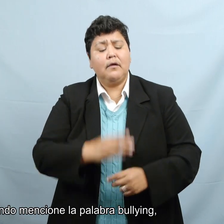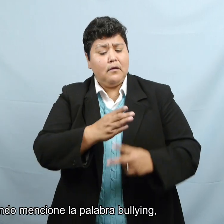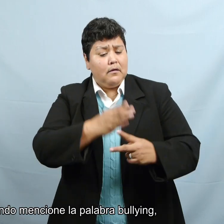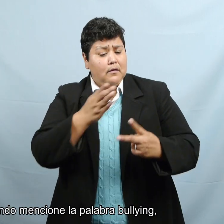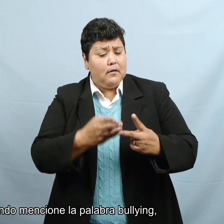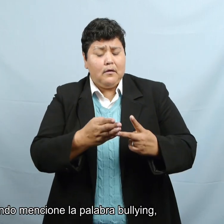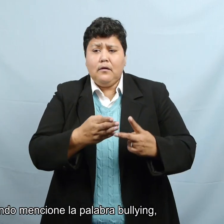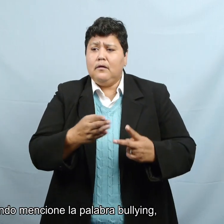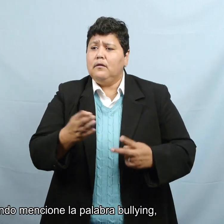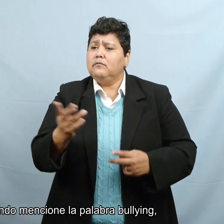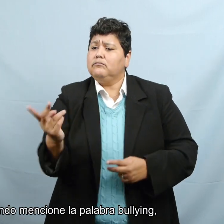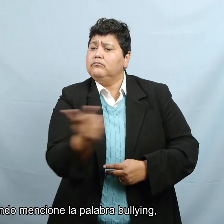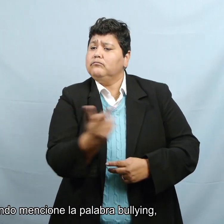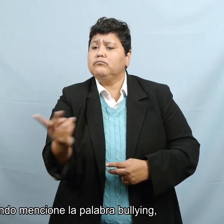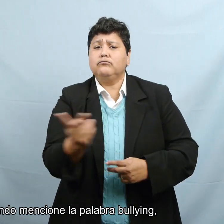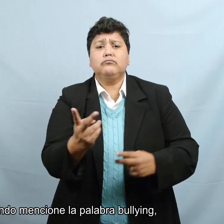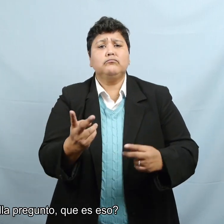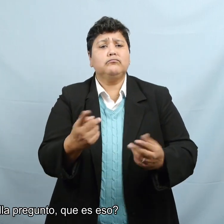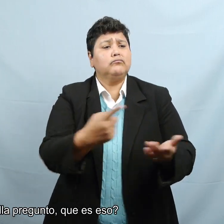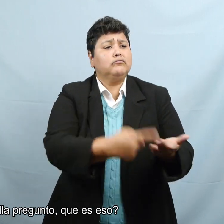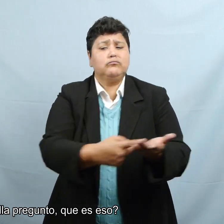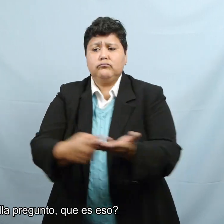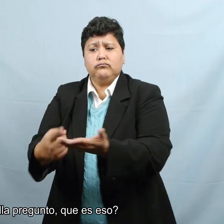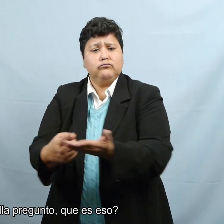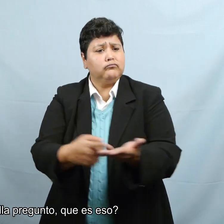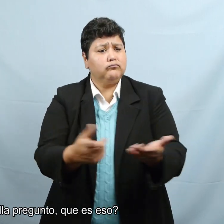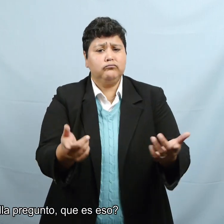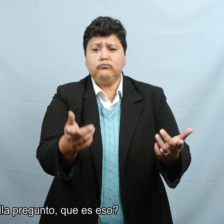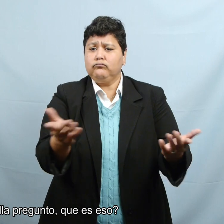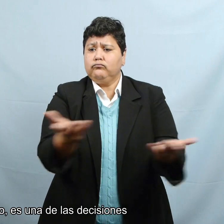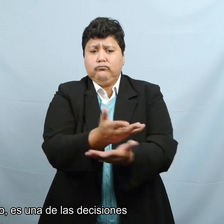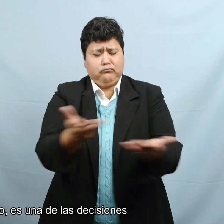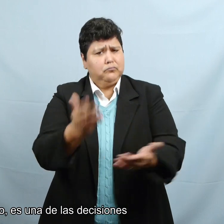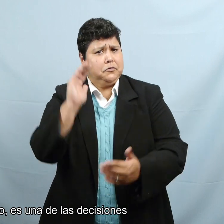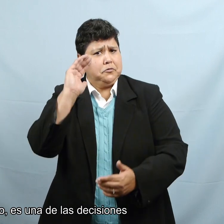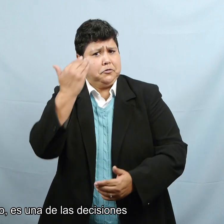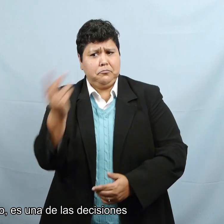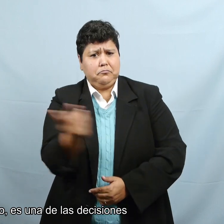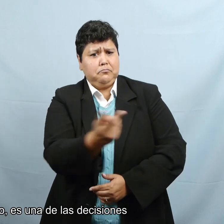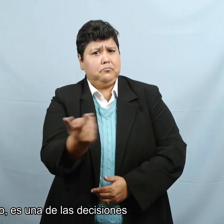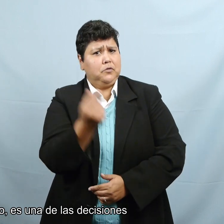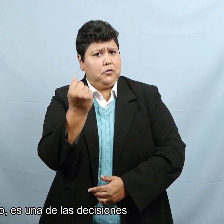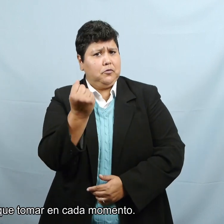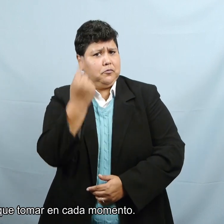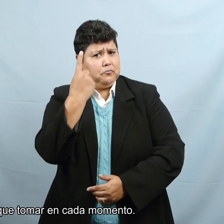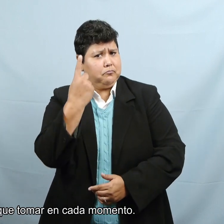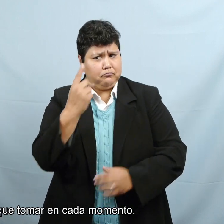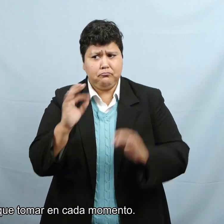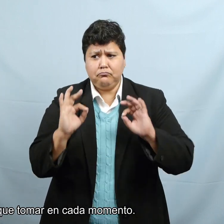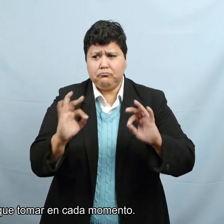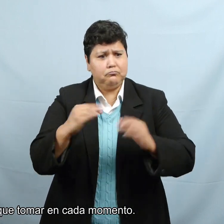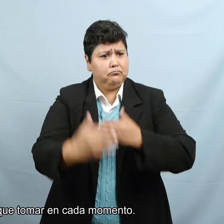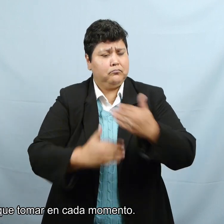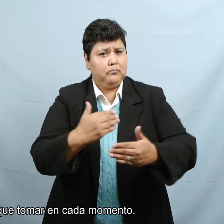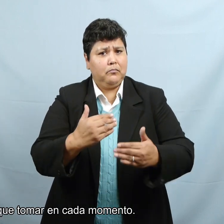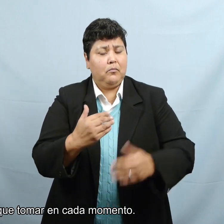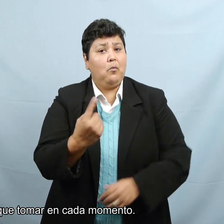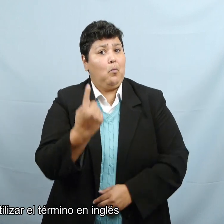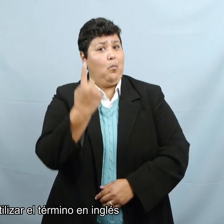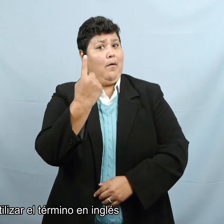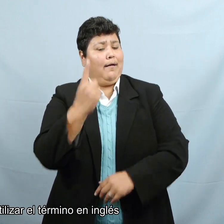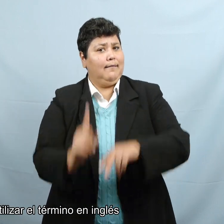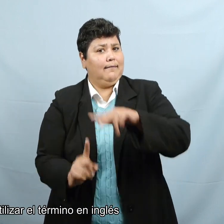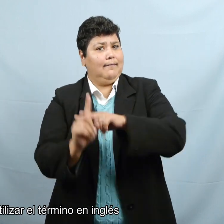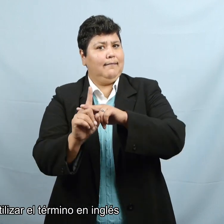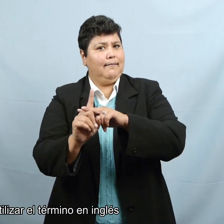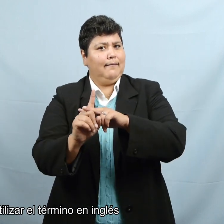En una, cuando mencioné la palabra bullying, noté que ella preguntó qué es eso. Y eso es algo, es una de esas decisiones que tenemos que tomar en cada momento.